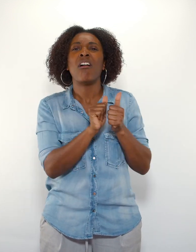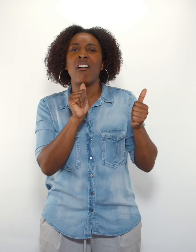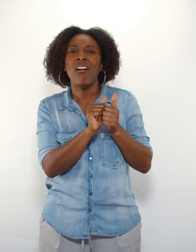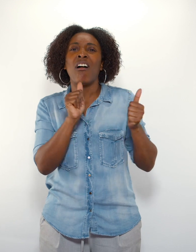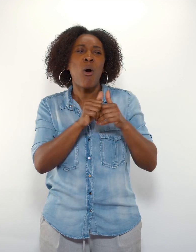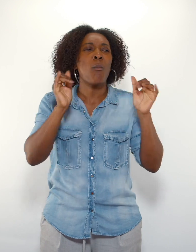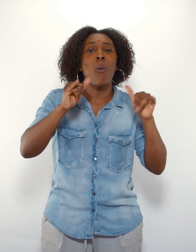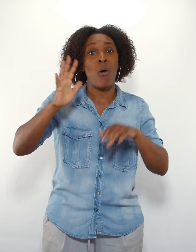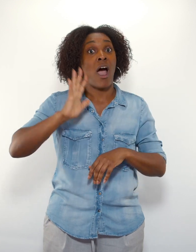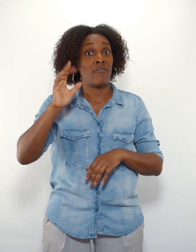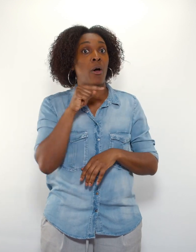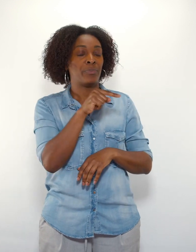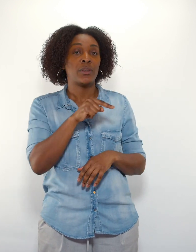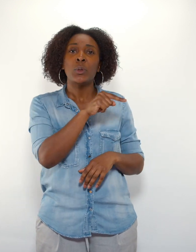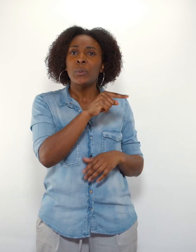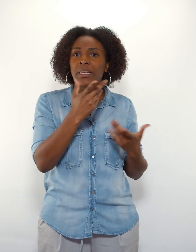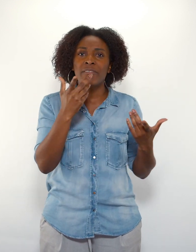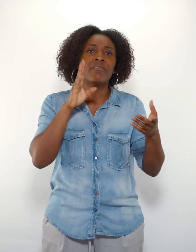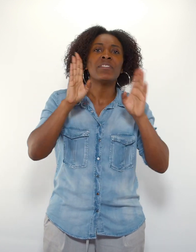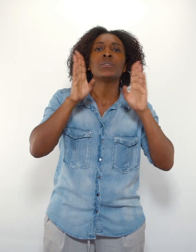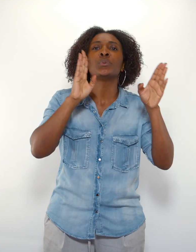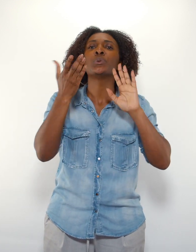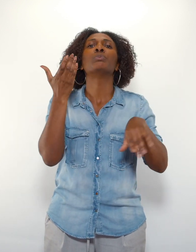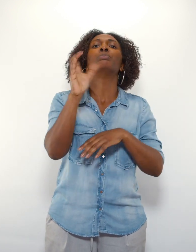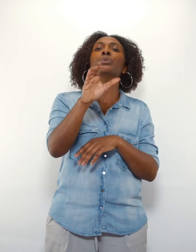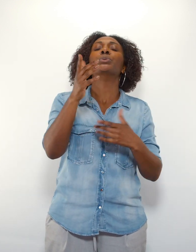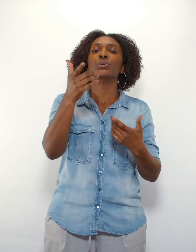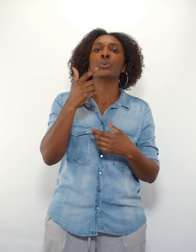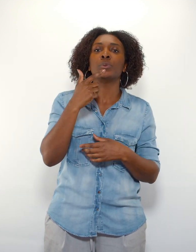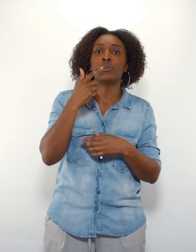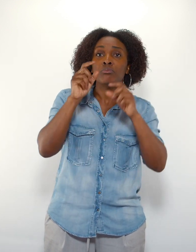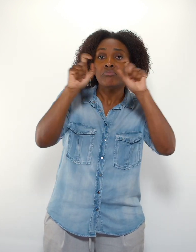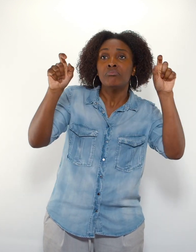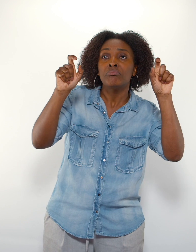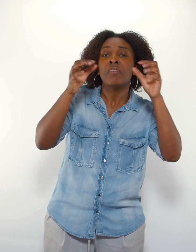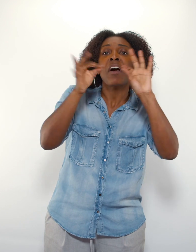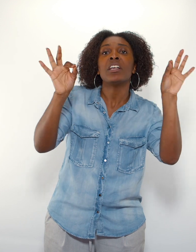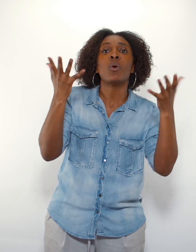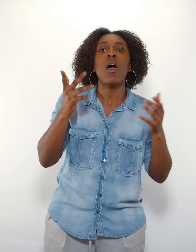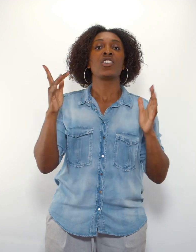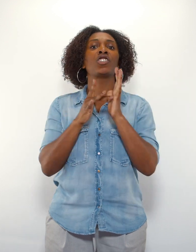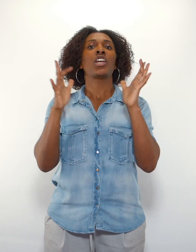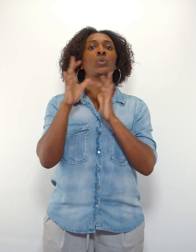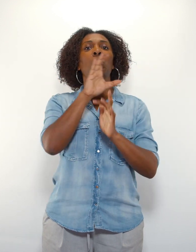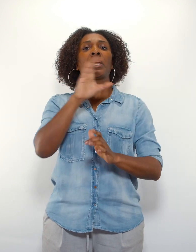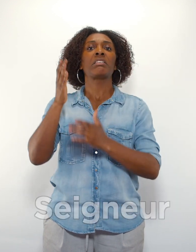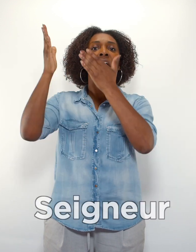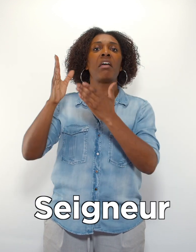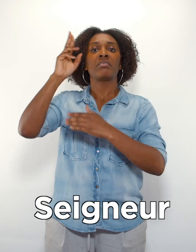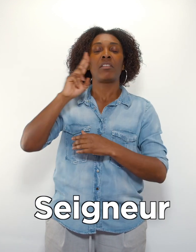lorsqu'on faisait des soirées et autres, avait posté un statut. Et dans le statut, il disait « Jésus-Christ est Seigneur ». Alors, sur le coup,